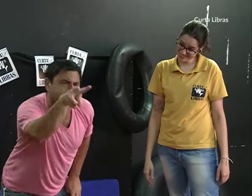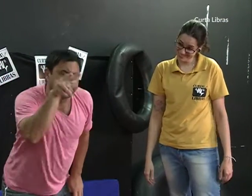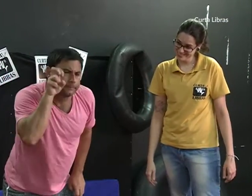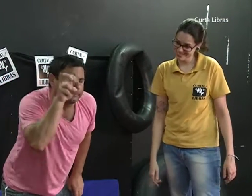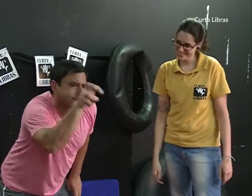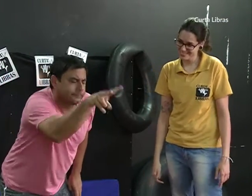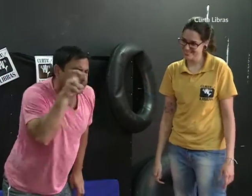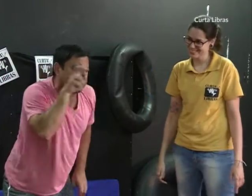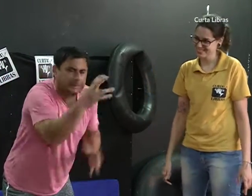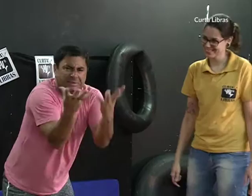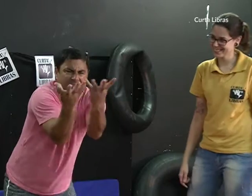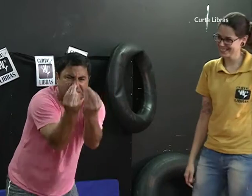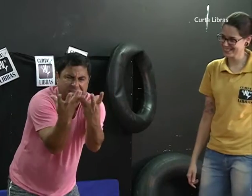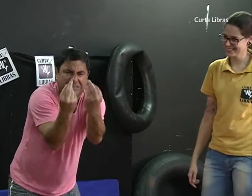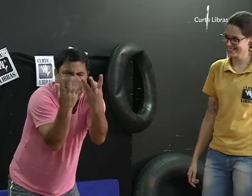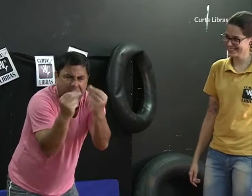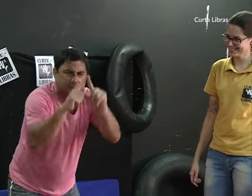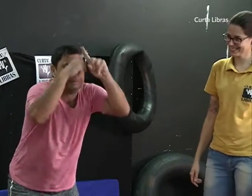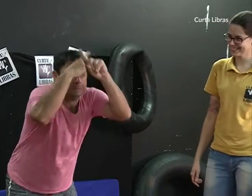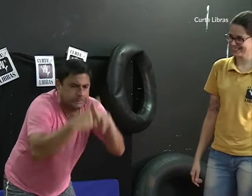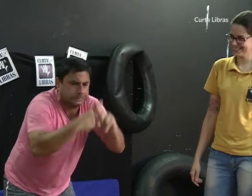Eu costumo assistir campeonatos de ciclismo.